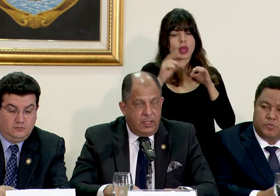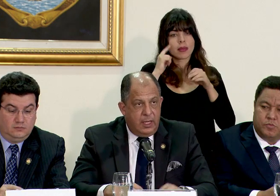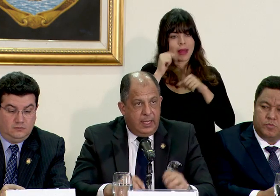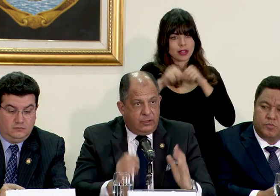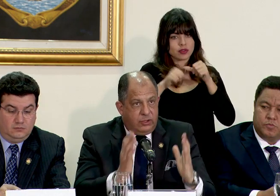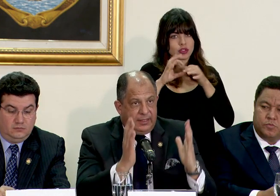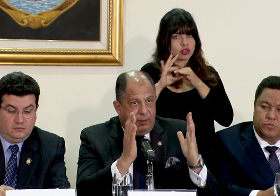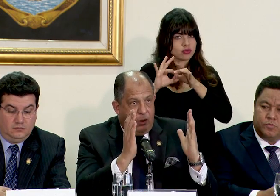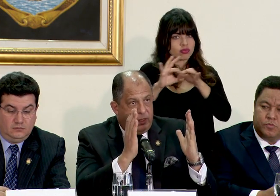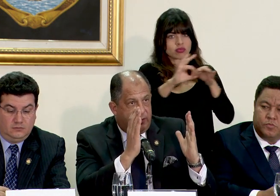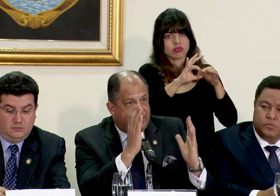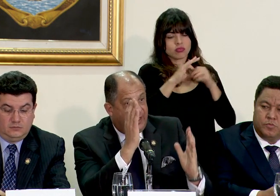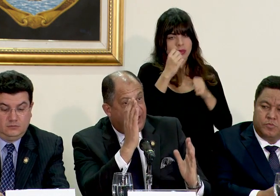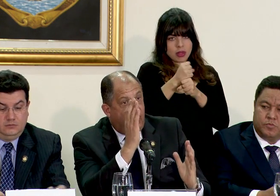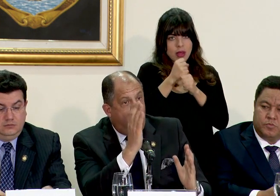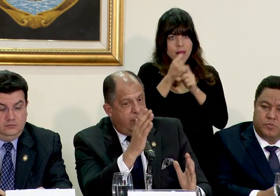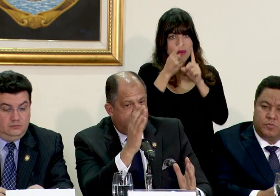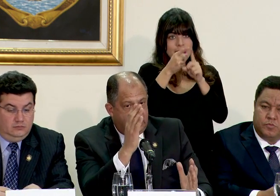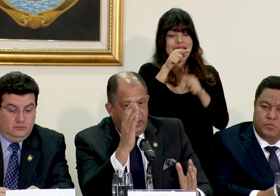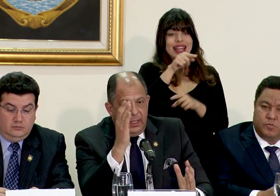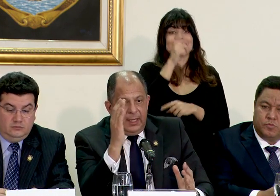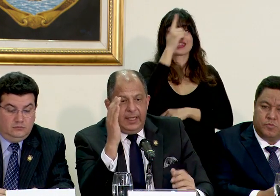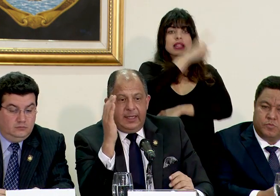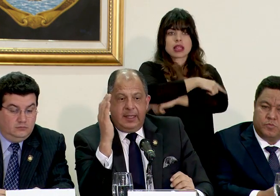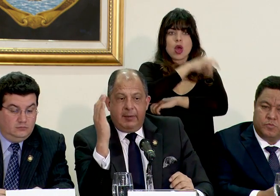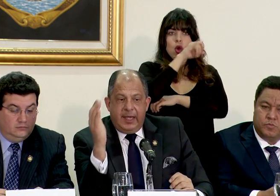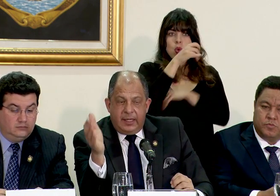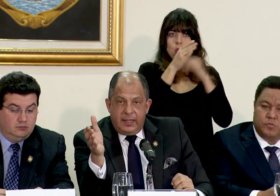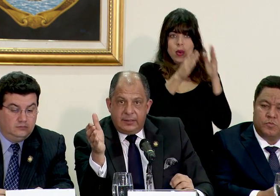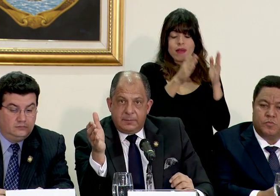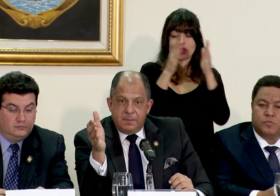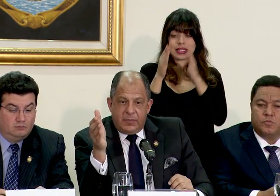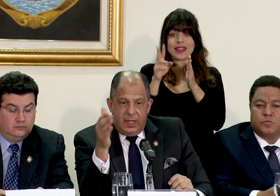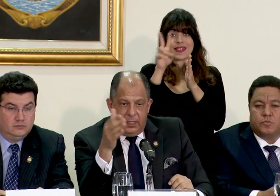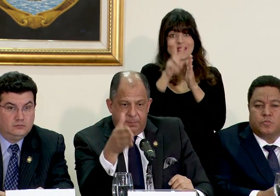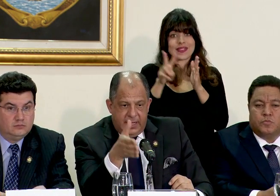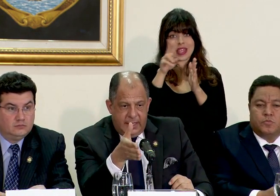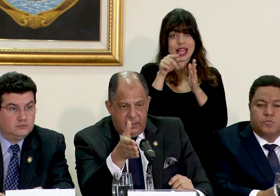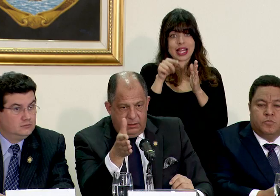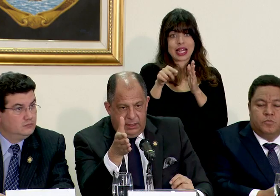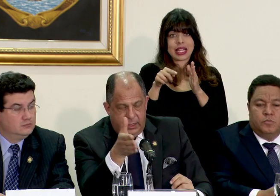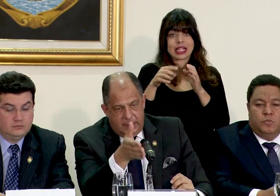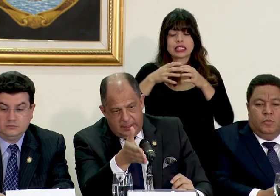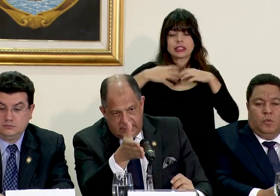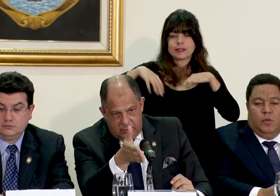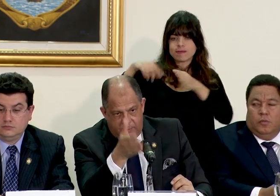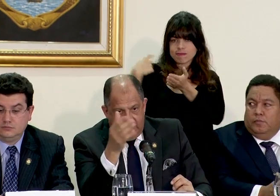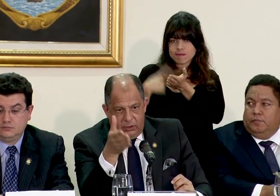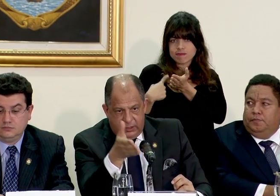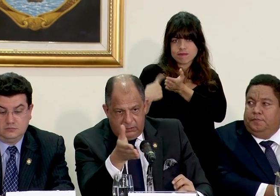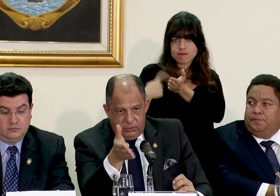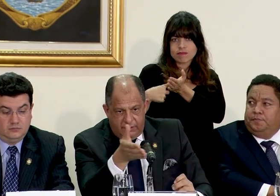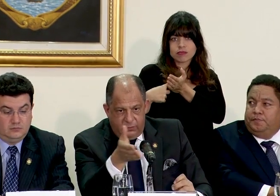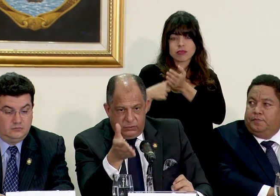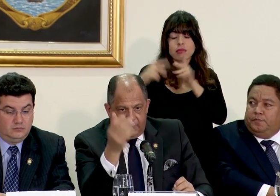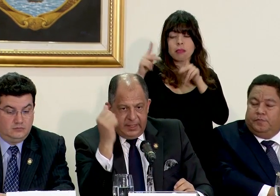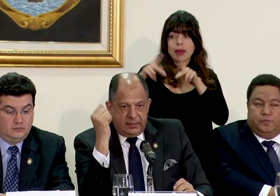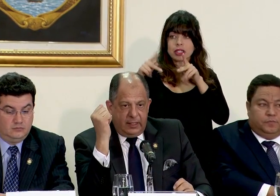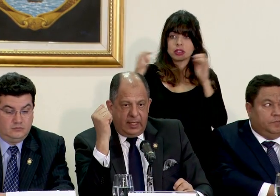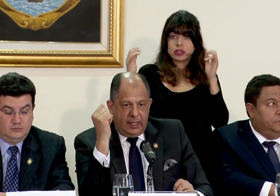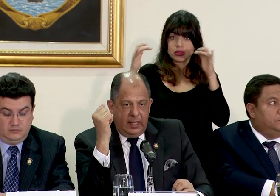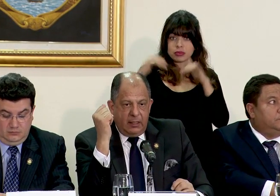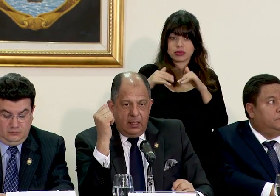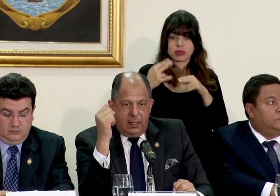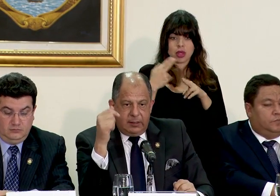esfuerzo. Eso es el trabajo que se va a hacer el día jueves. Y el día viernes, el panel que está nombrado y cuya foto